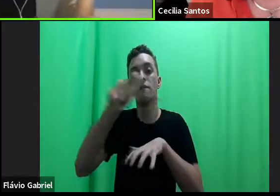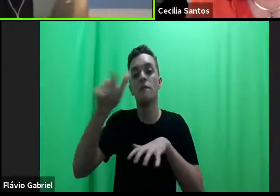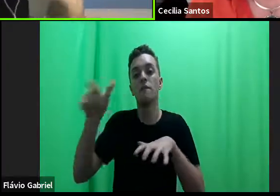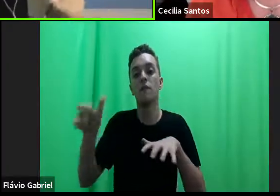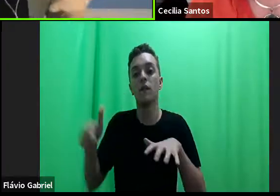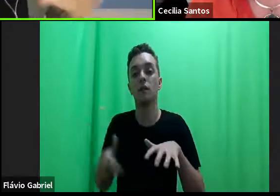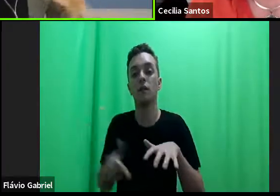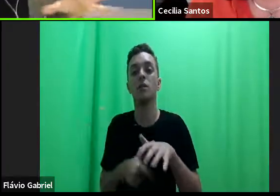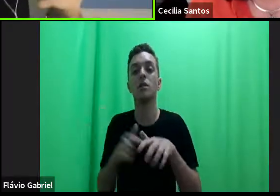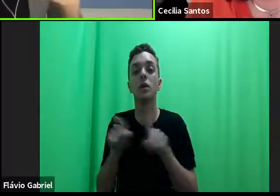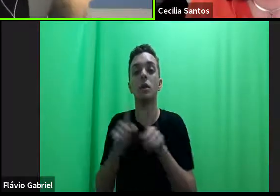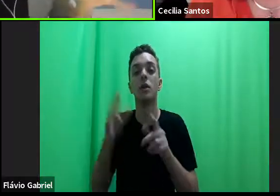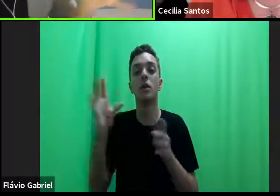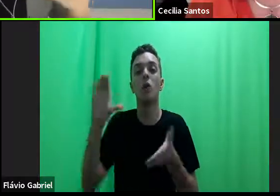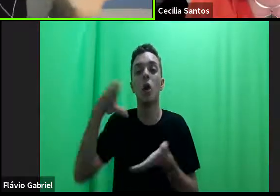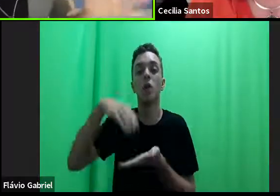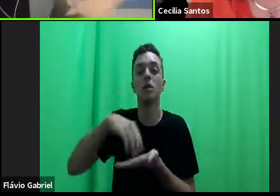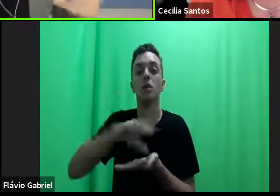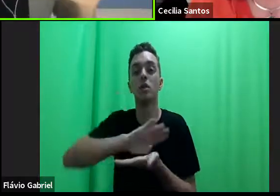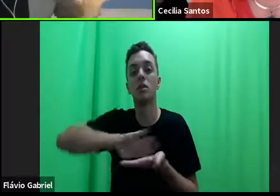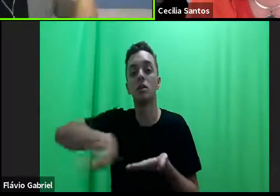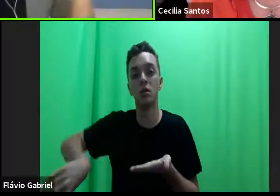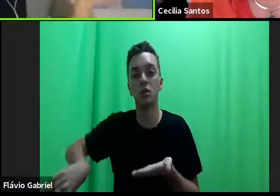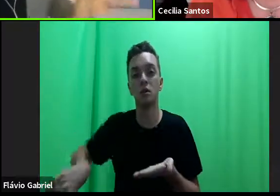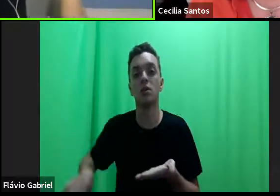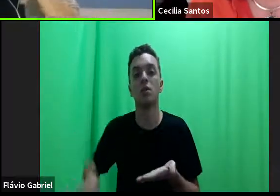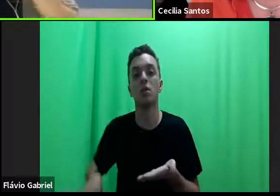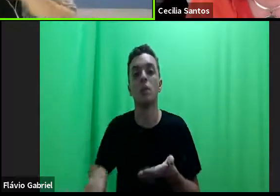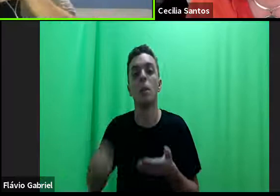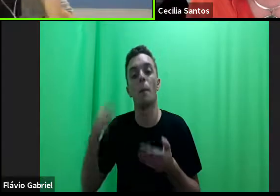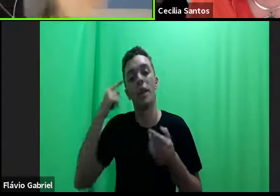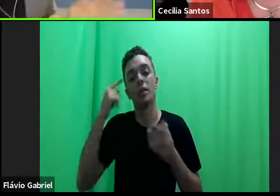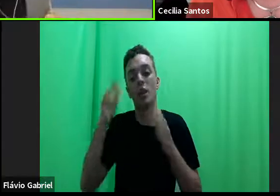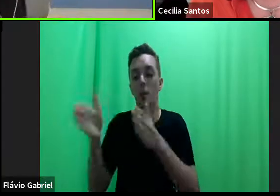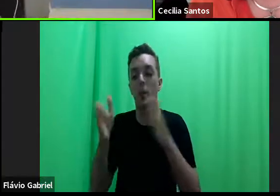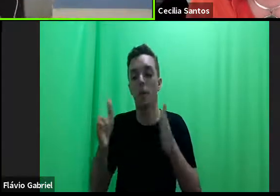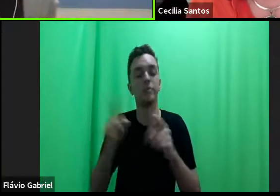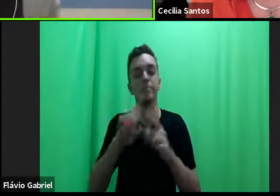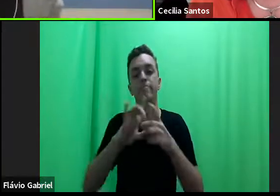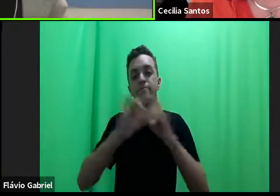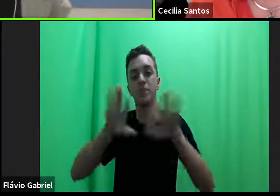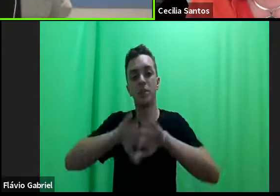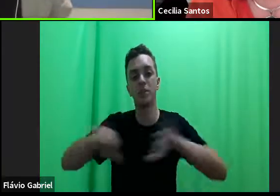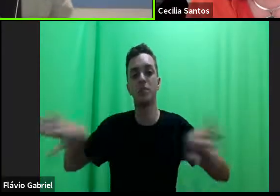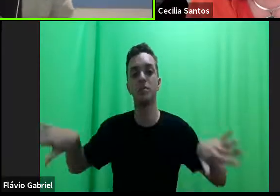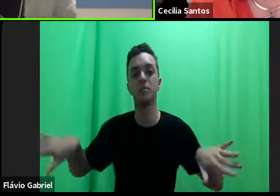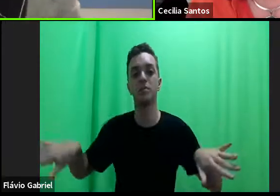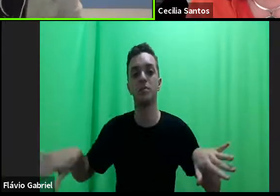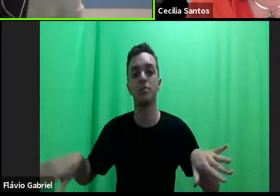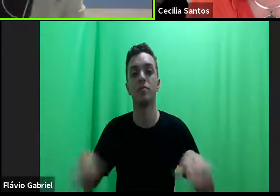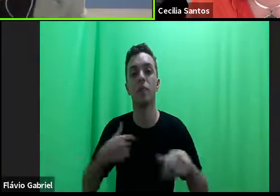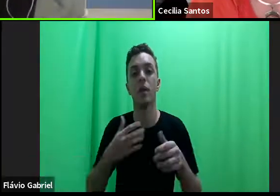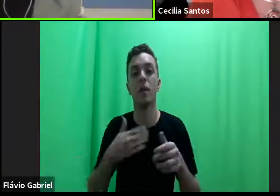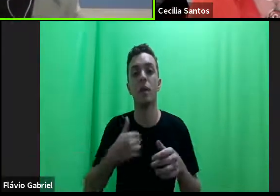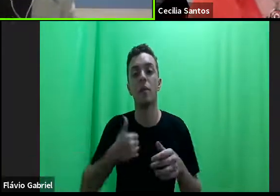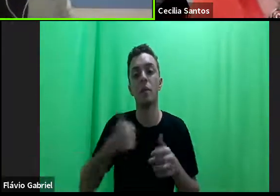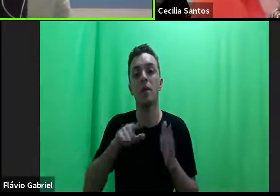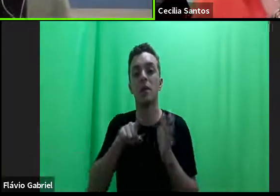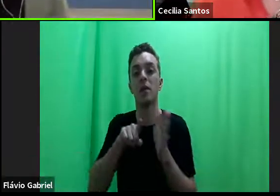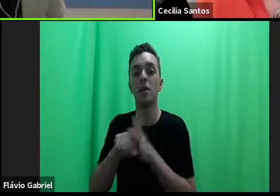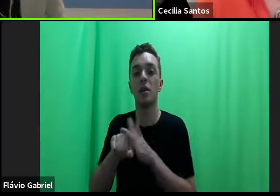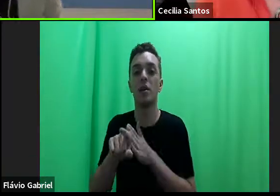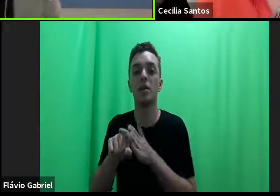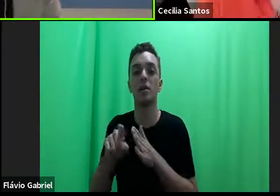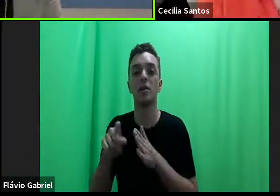para descolonizar o direito e para pensar fora dessas caixas que a gente vai construindo. Então, essa é a primeira pergunta, enquanto isso, eu